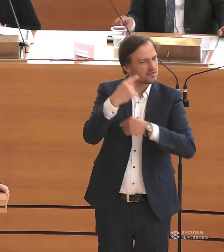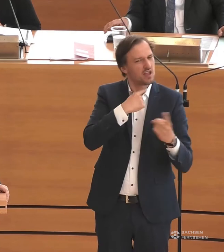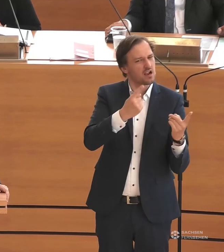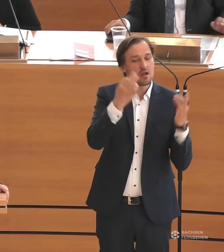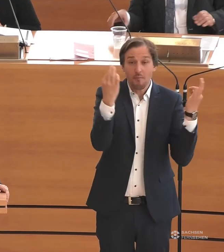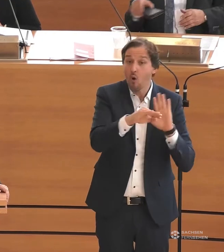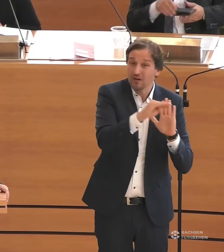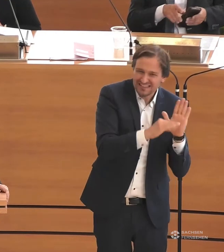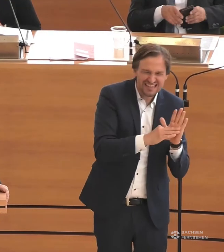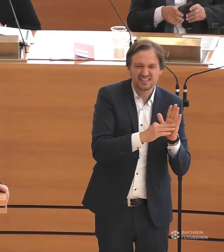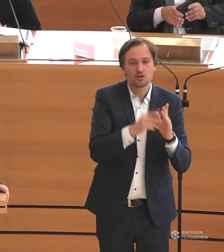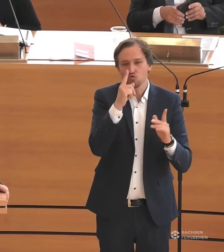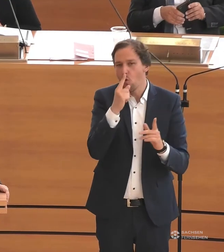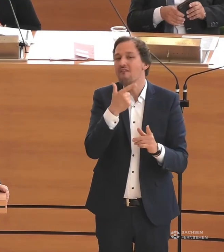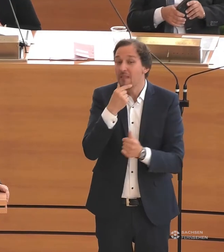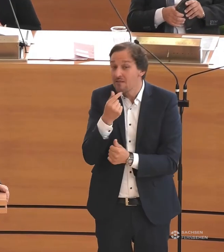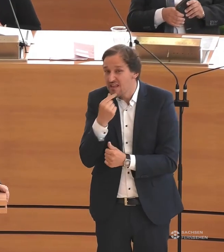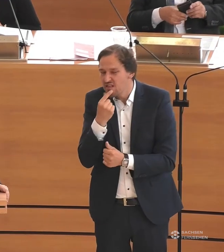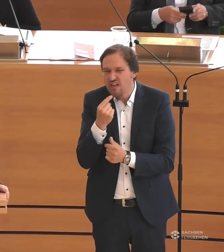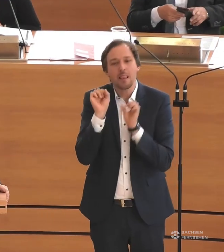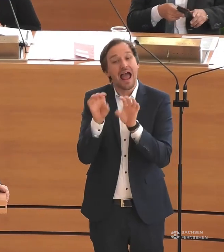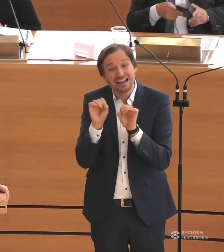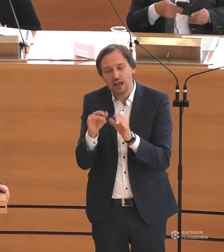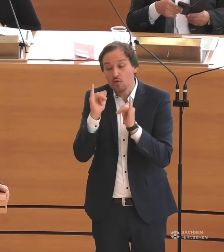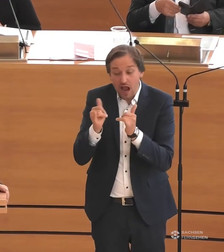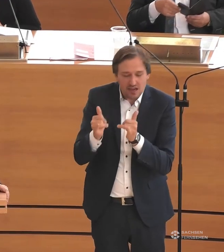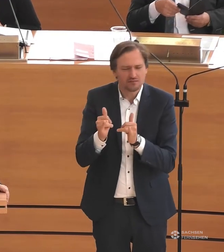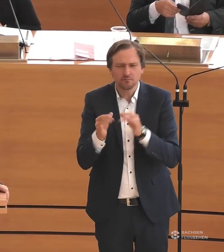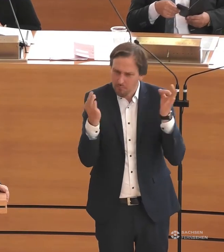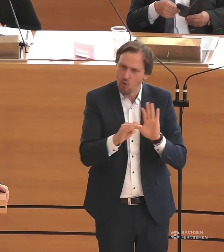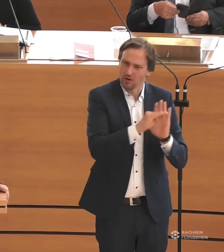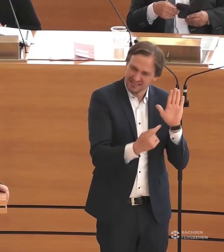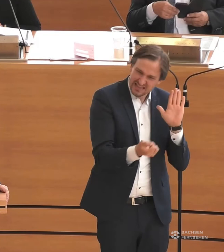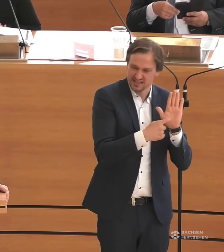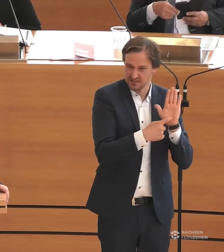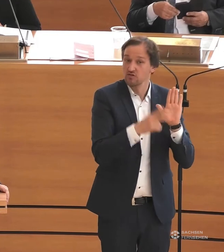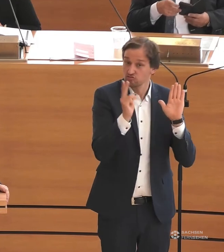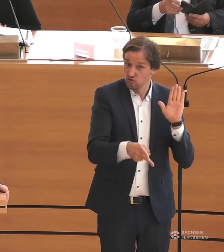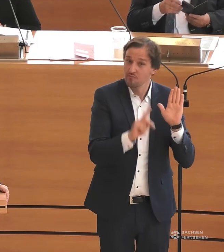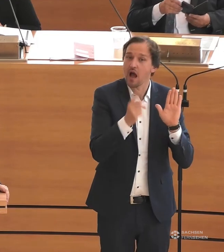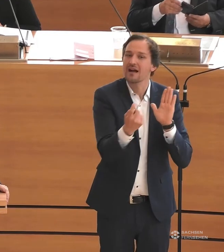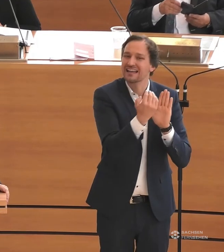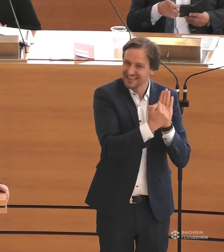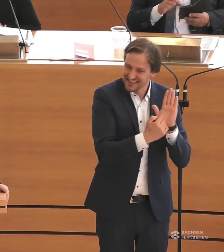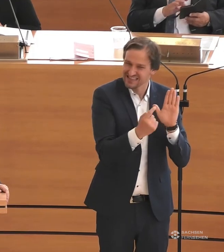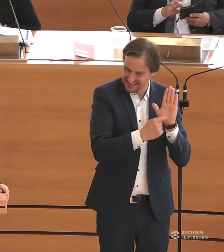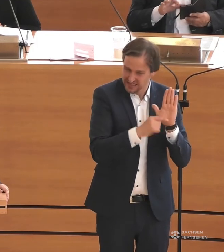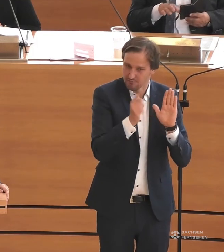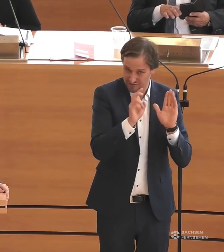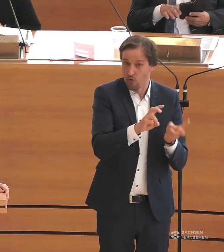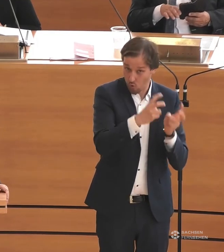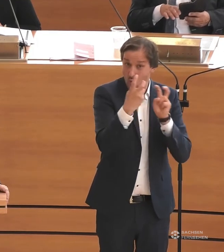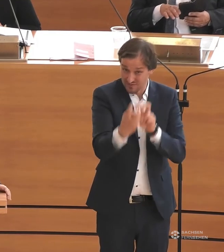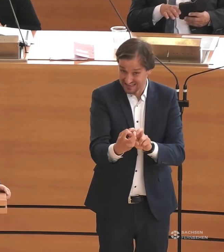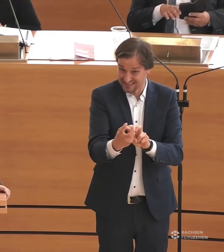und nicht nur Absichtserklärungen. Das stimmt natürlich, aber dazu muss ja auch gesagt werden, dass die Gesetze dann auch umgesetzt werden müssen und dass